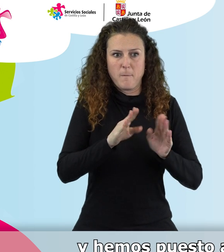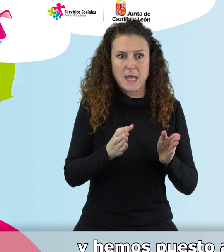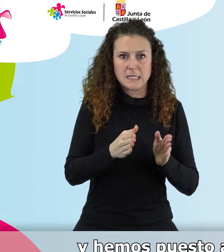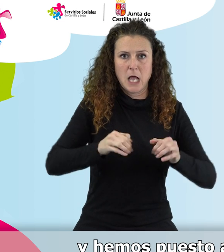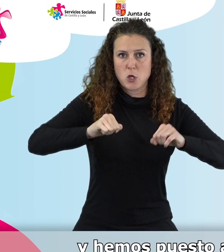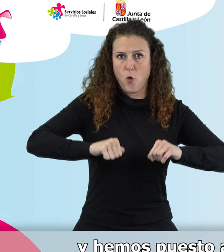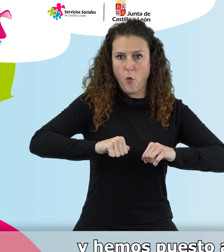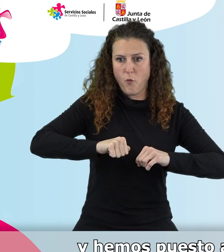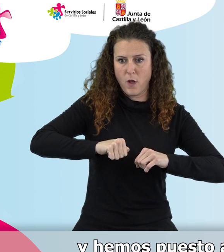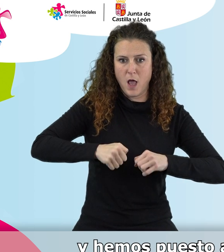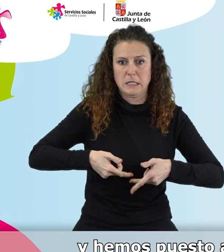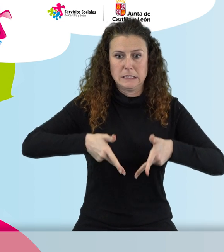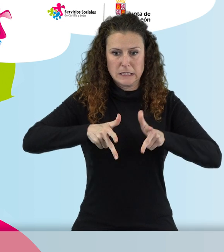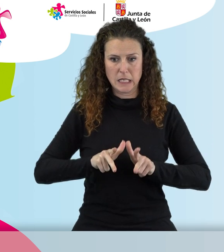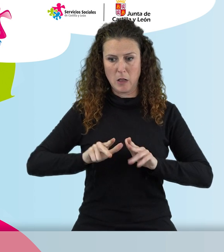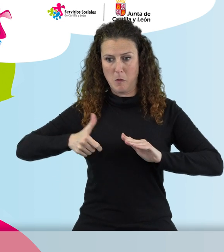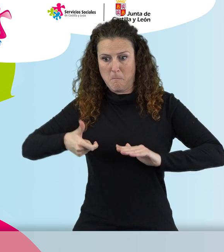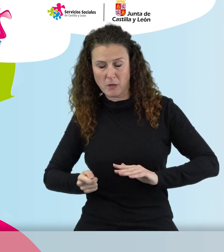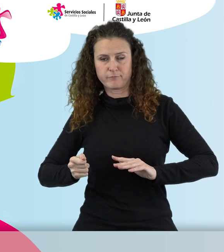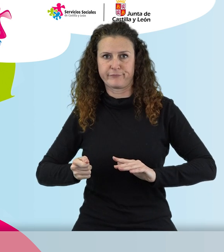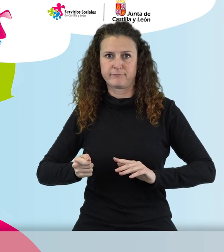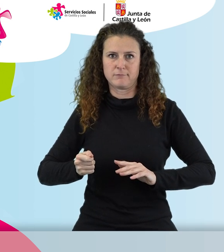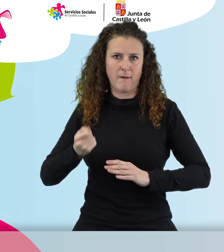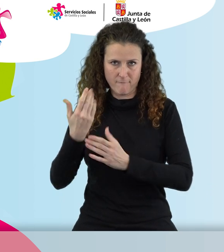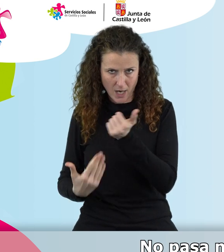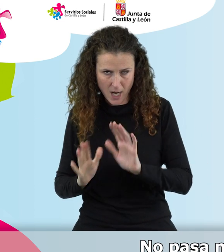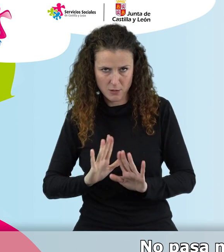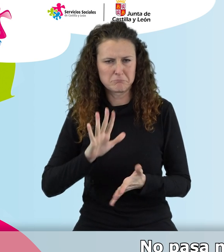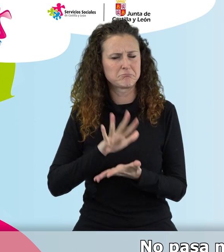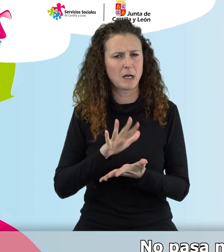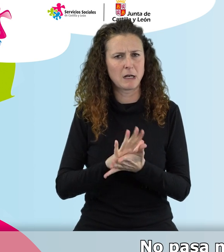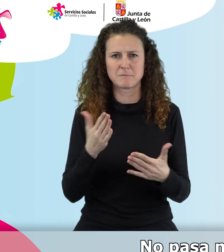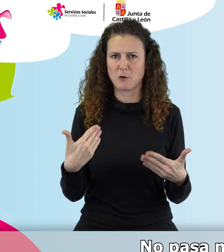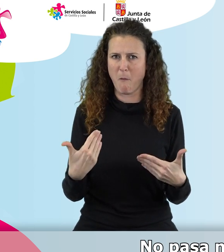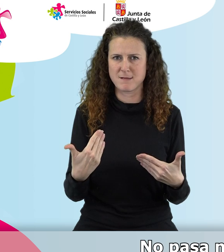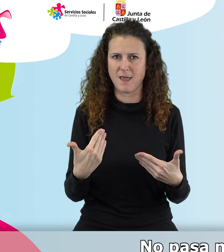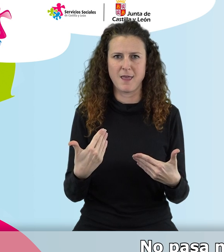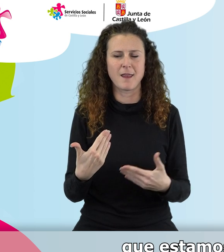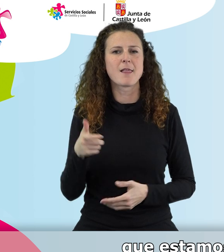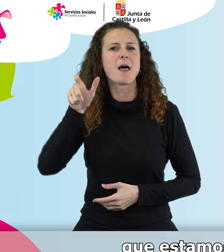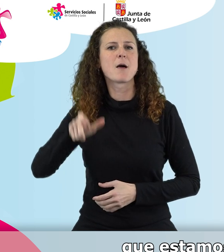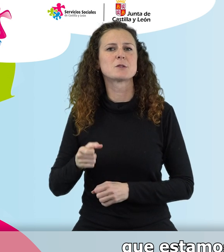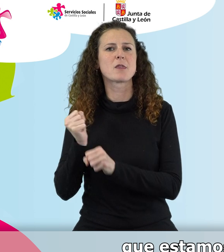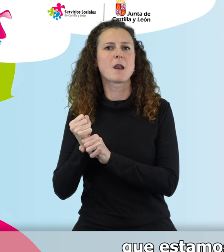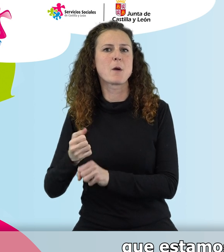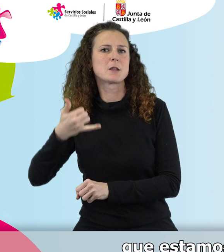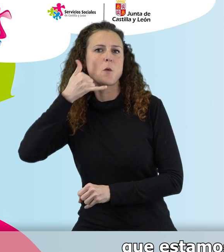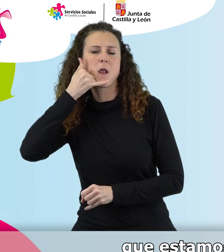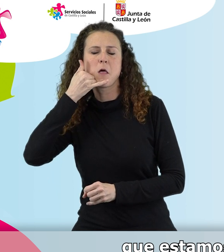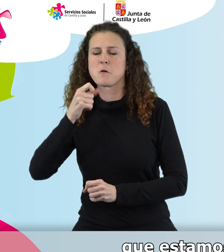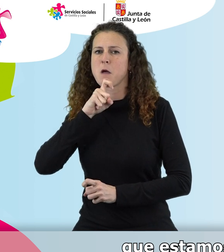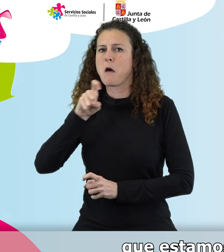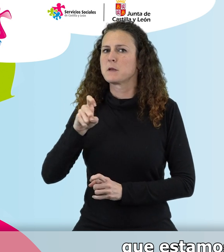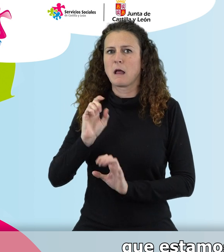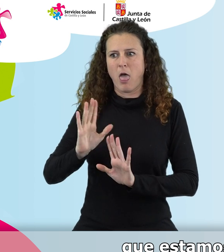sillón y hemos puesto algo encima o lo que sea. Bueno, pues, tranquilidad, no pasa nada, se le dice al teleoperador que estamos bien, que no hay problema